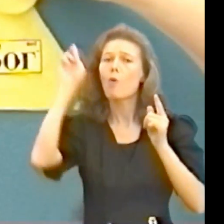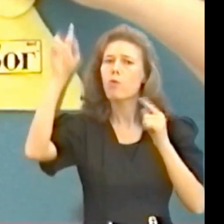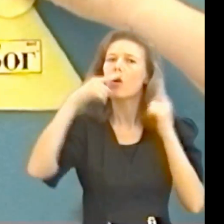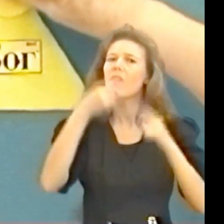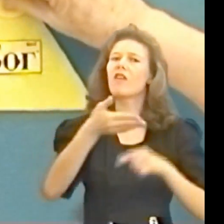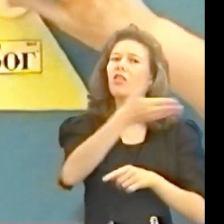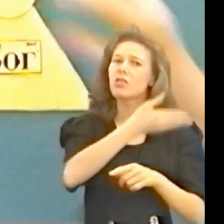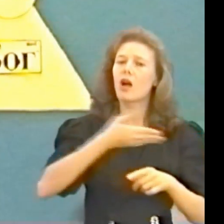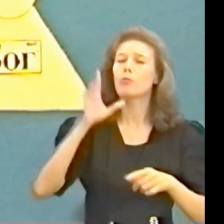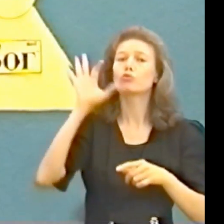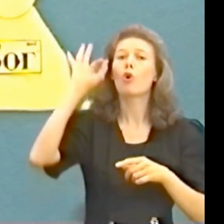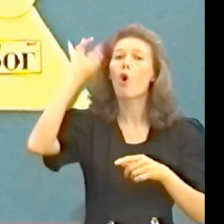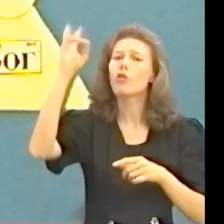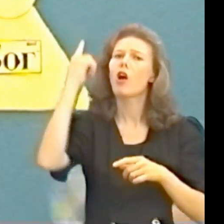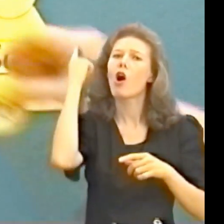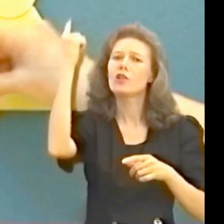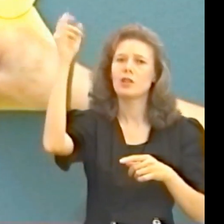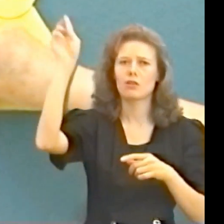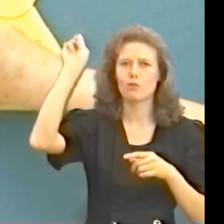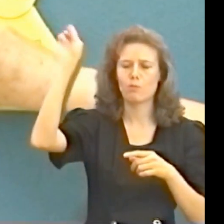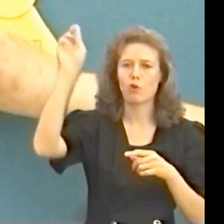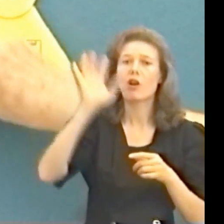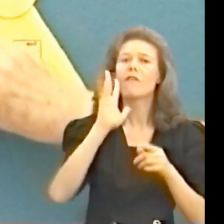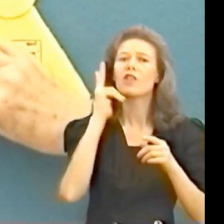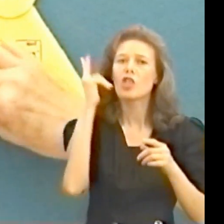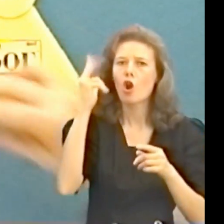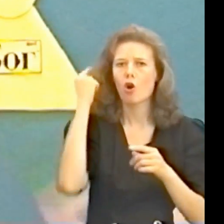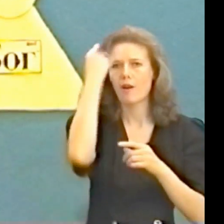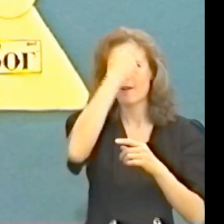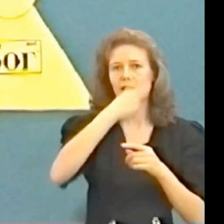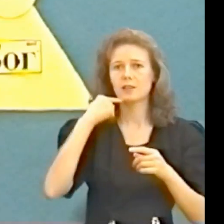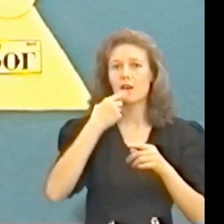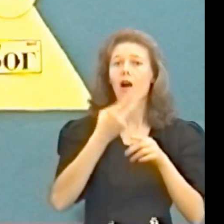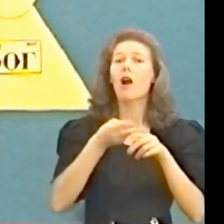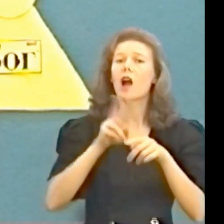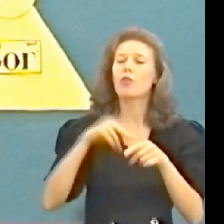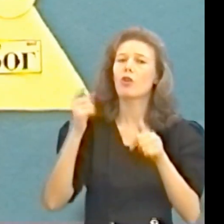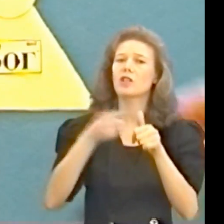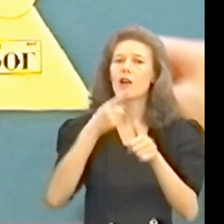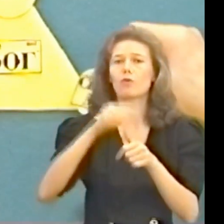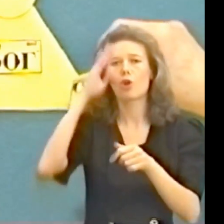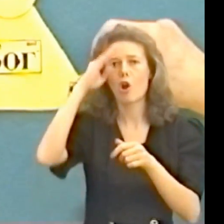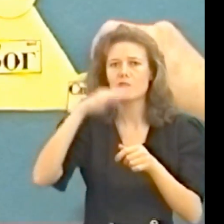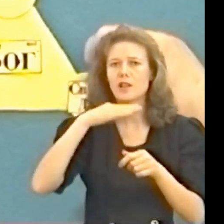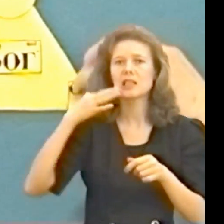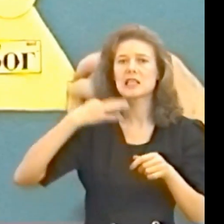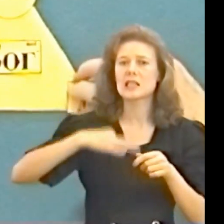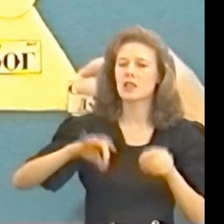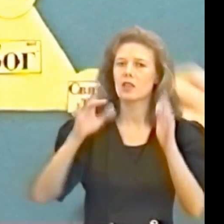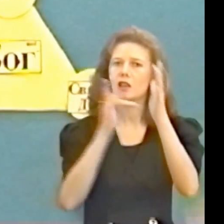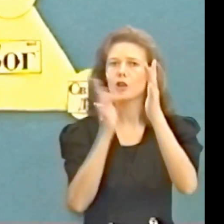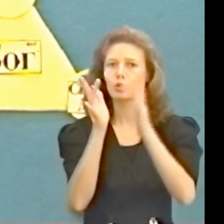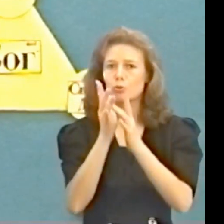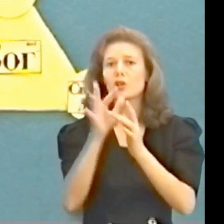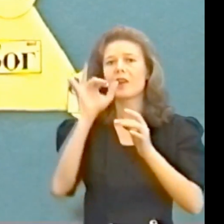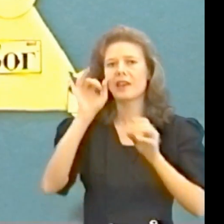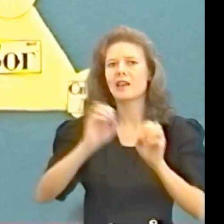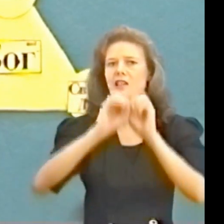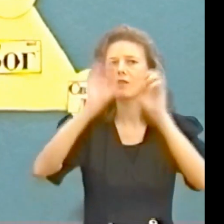один бог в трех лицах которых зовут отец сын иисус и святой дух